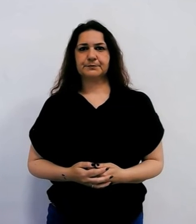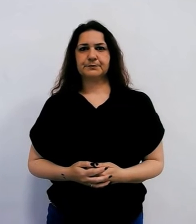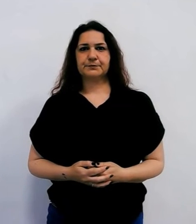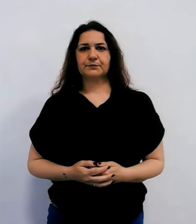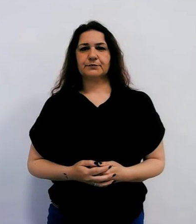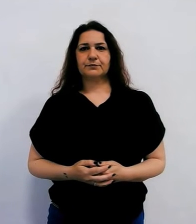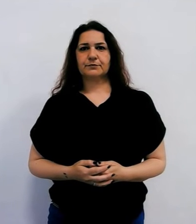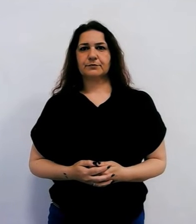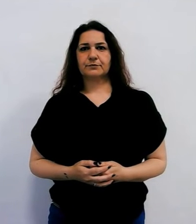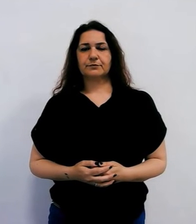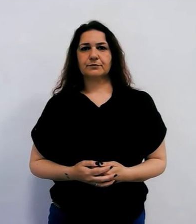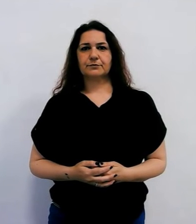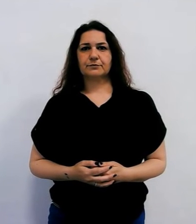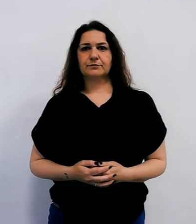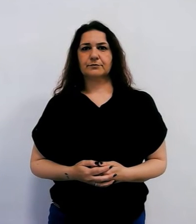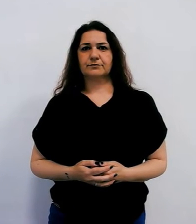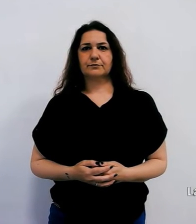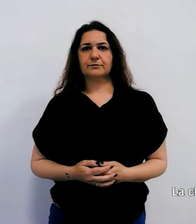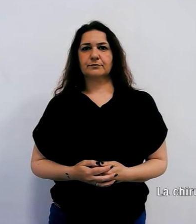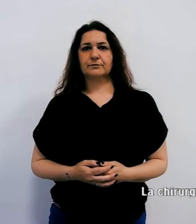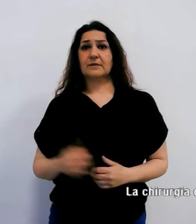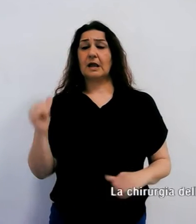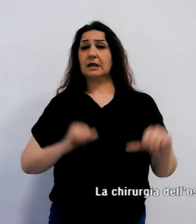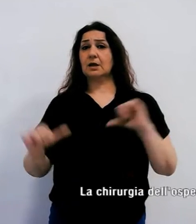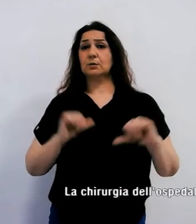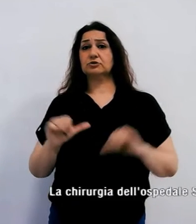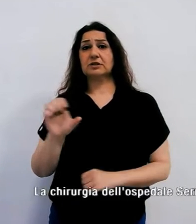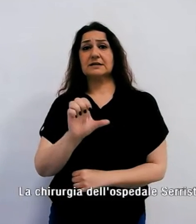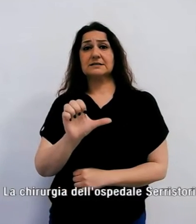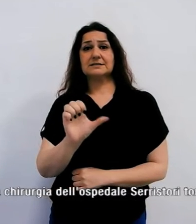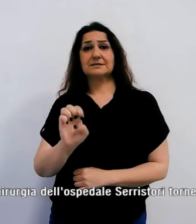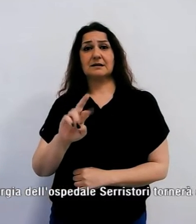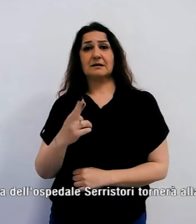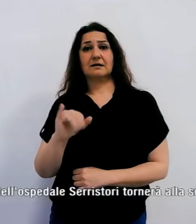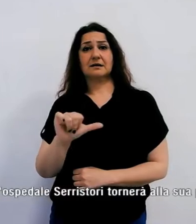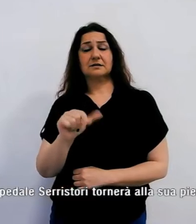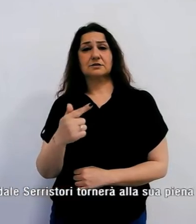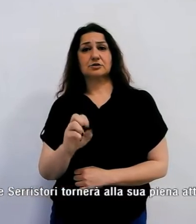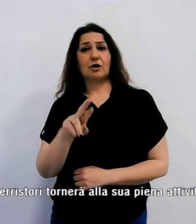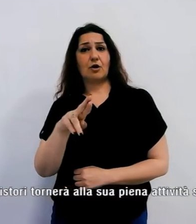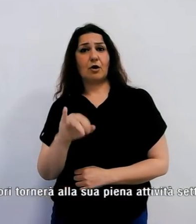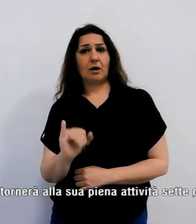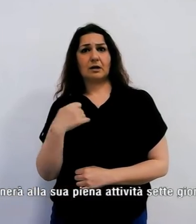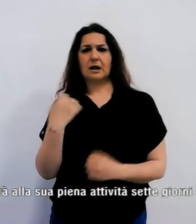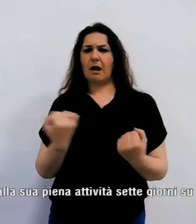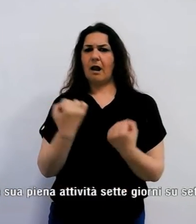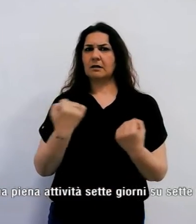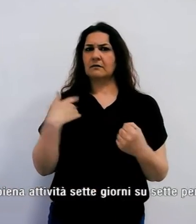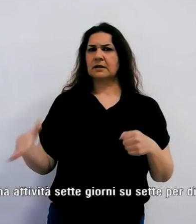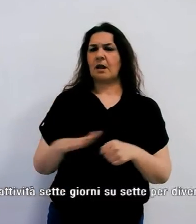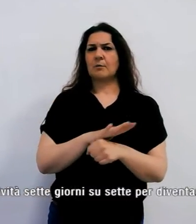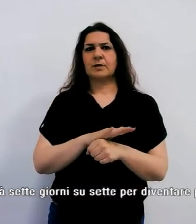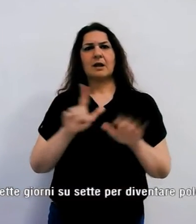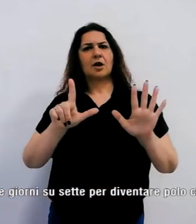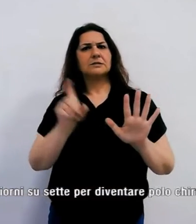E la chirurgia dell'ospedale Serristori tornerà alla sua piena attività sette giorni su sette per